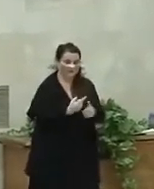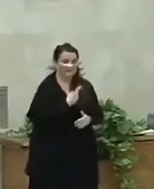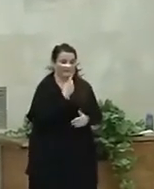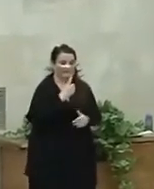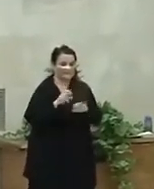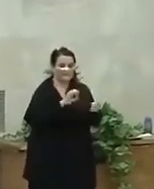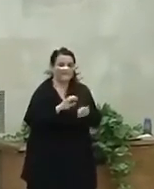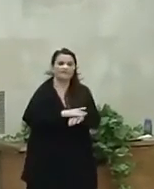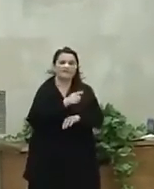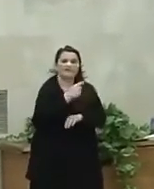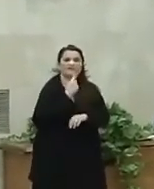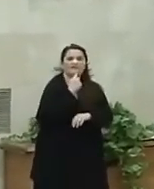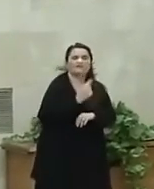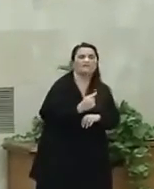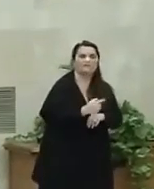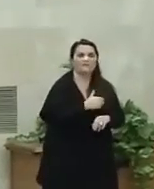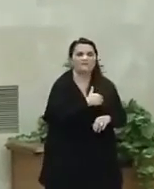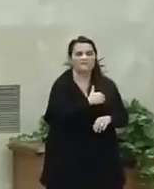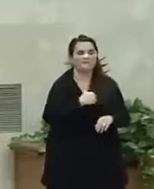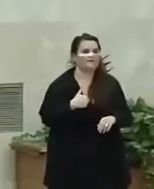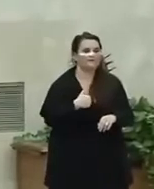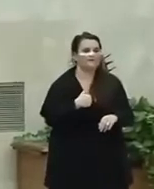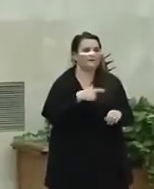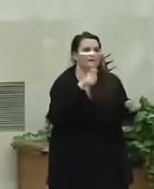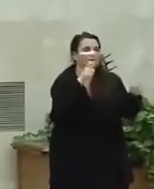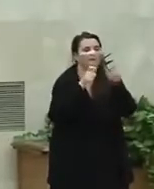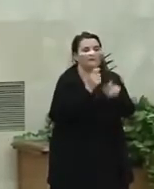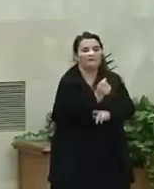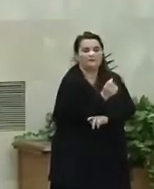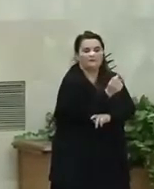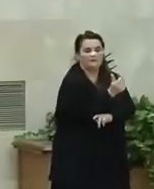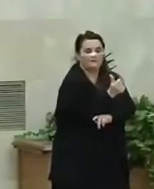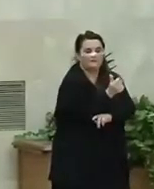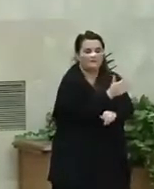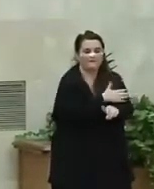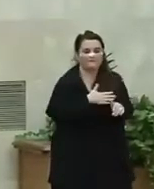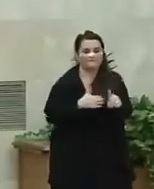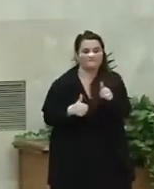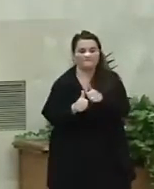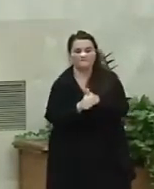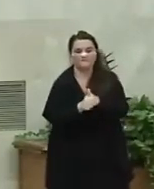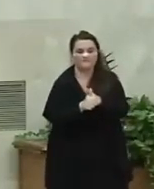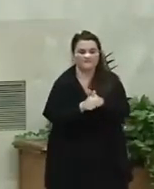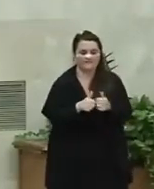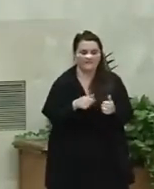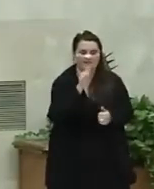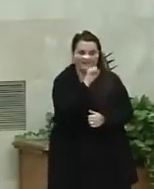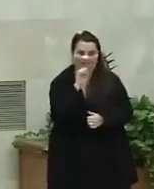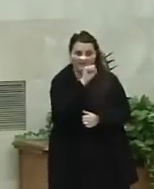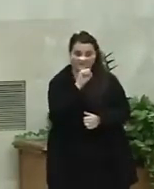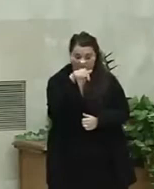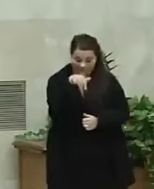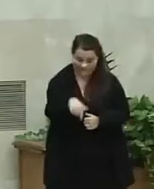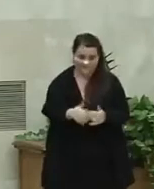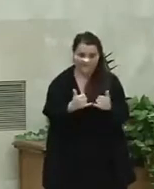nos dijo que prefería decir unas pocas palabritas y que quería tener la oportunidad de cantar en